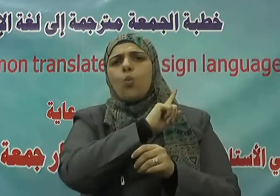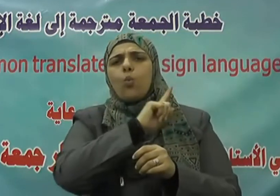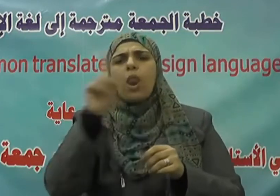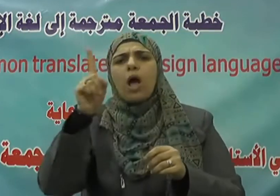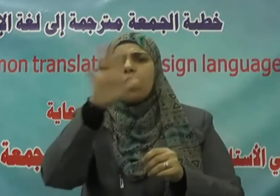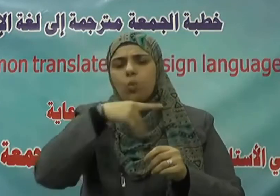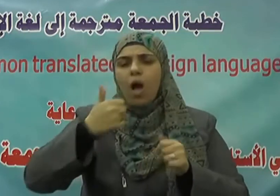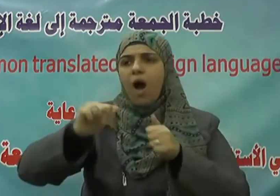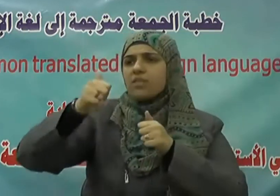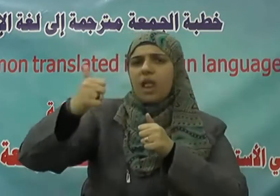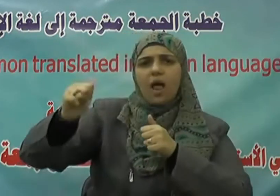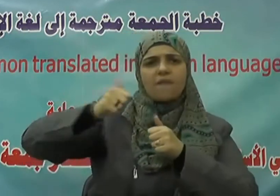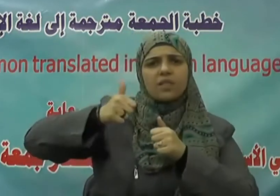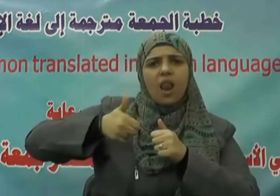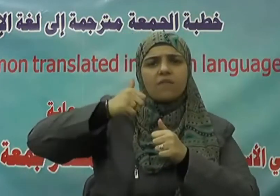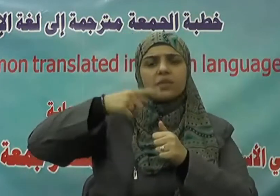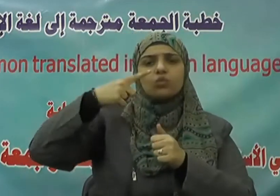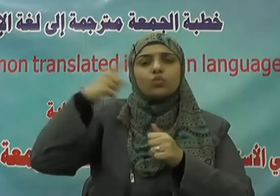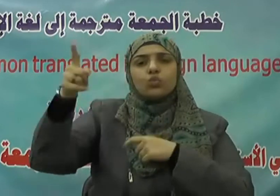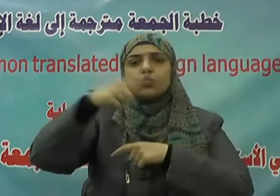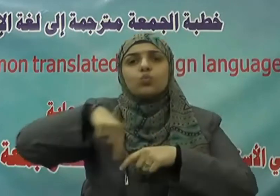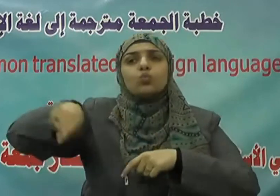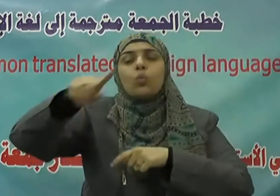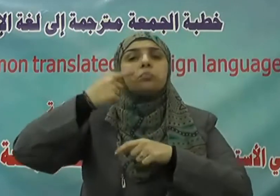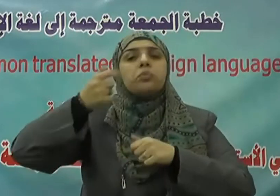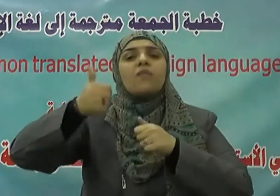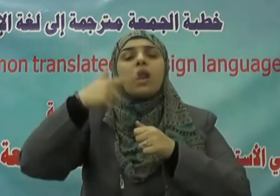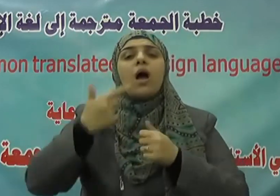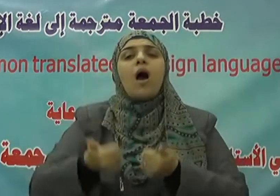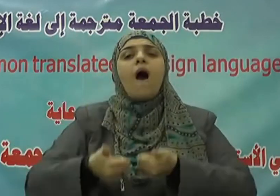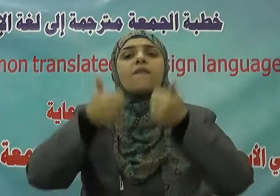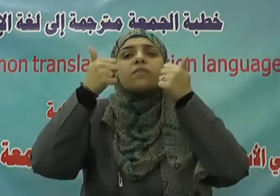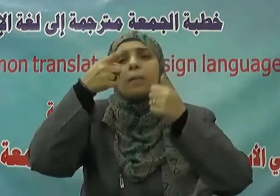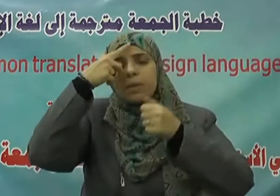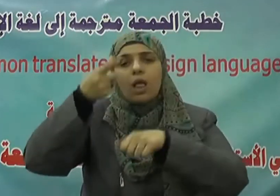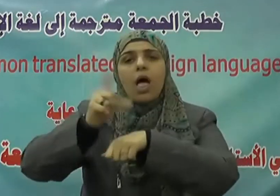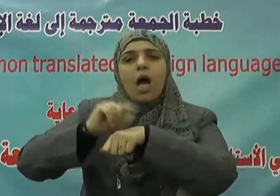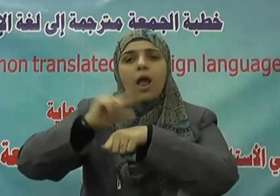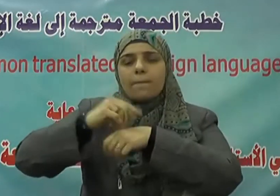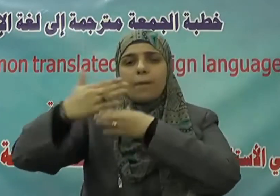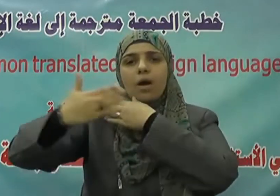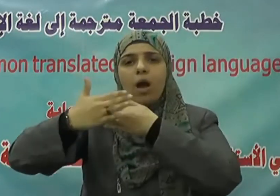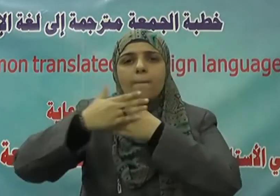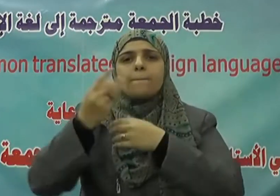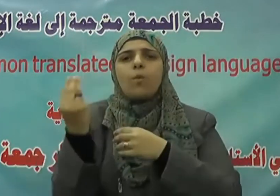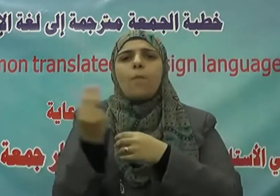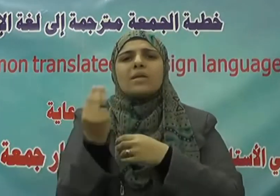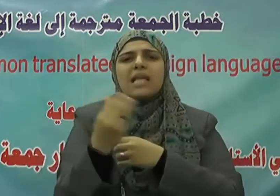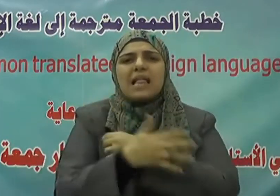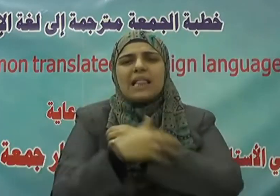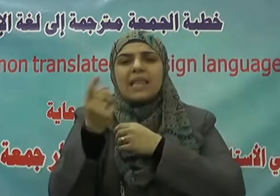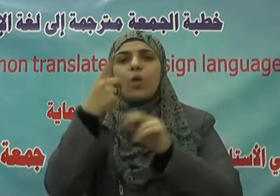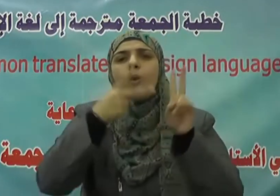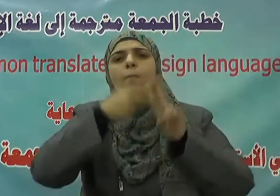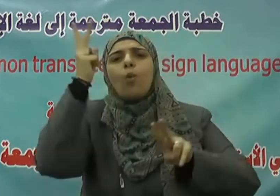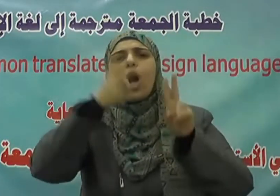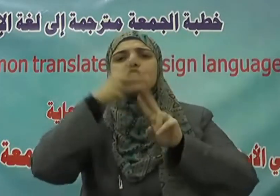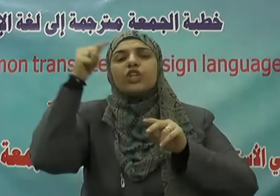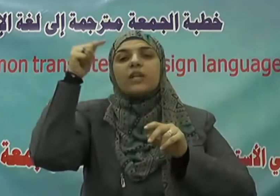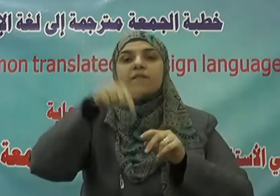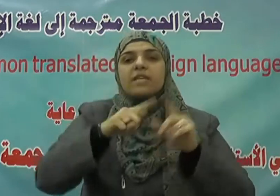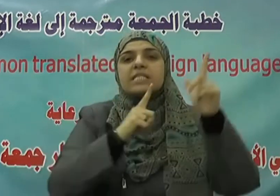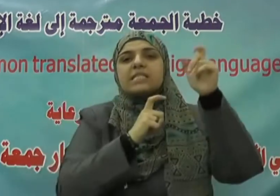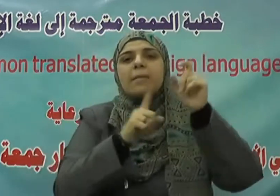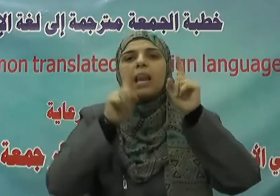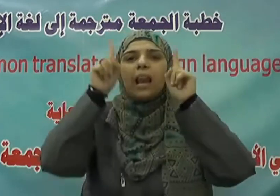منكم والسعة أن يؤتوا أولي القربى والمساكين والمهاجرين في سبيل الله